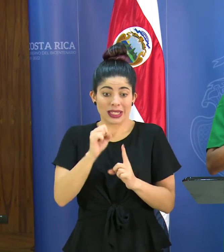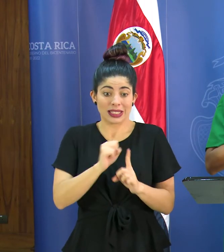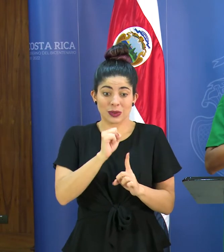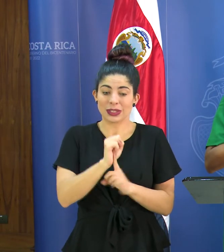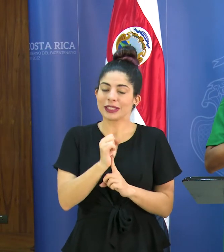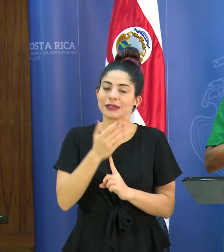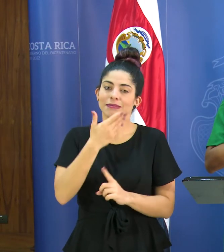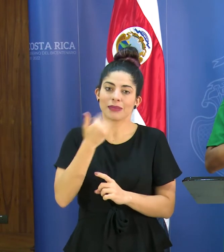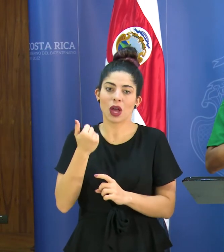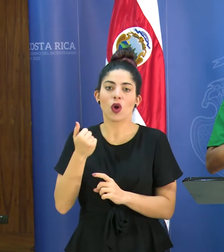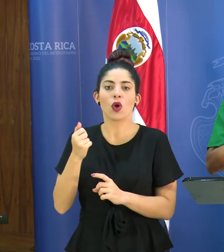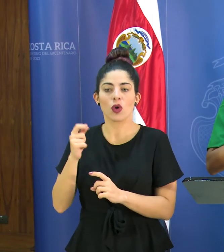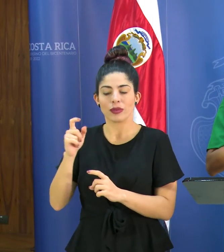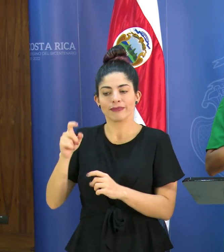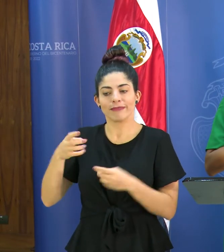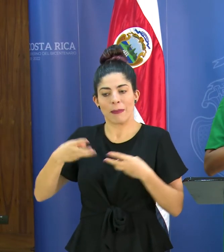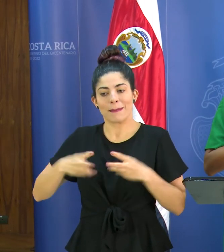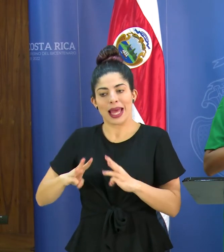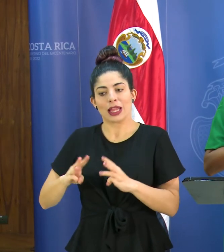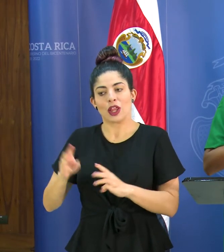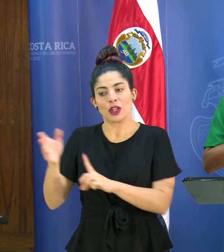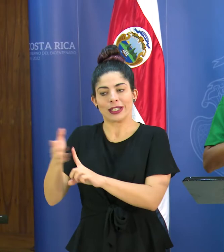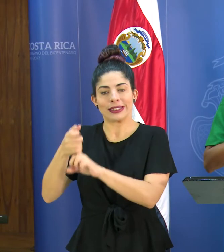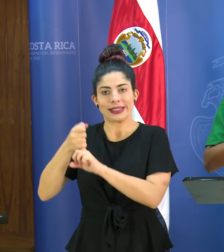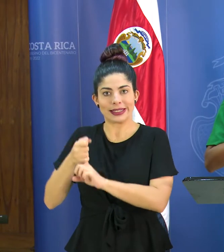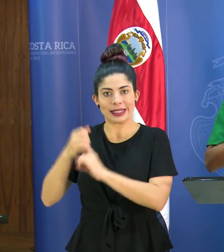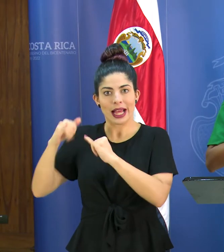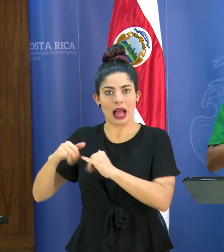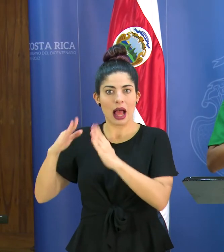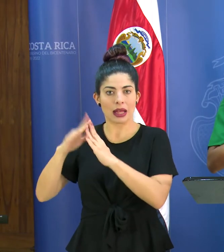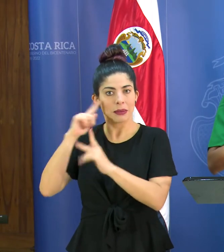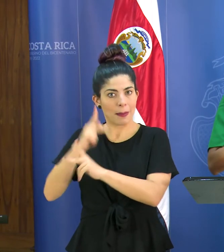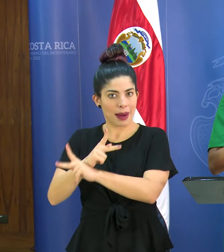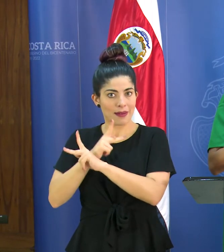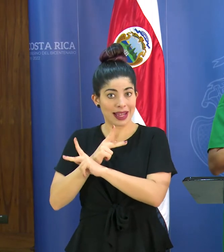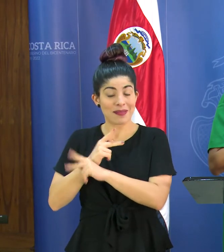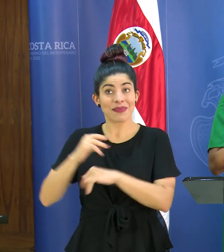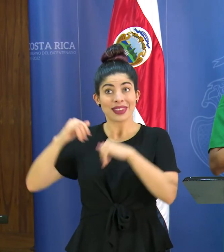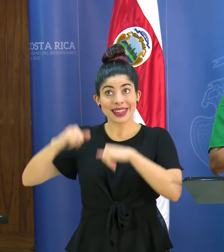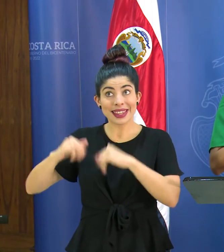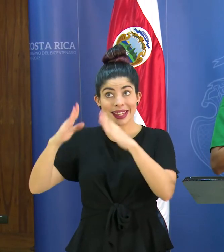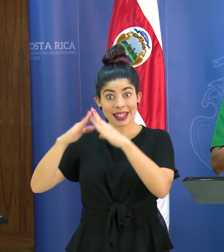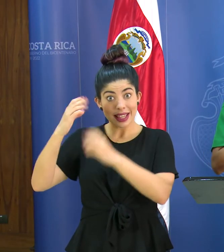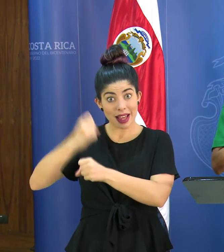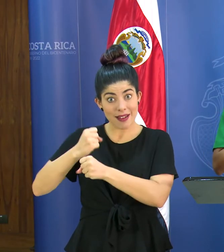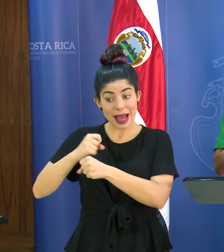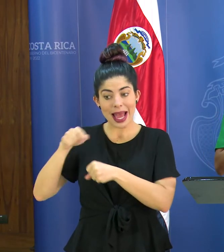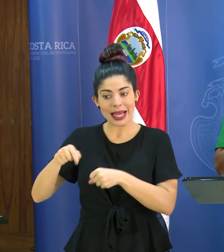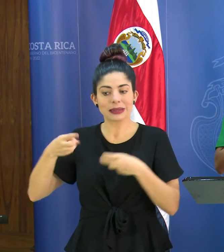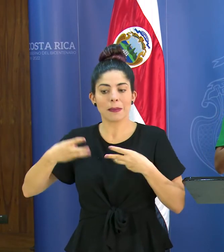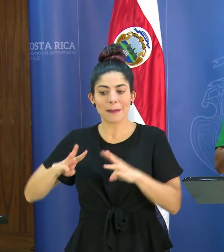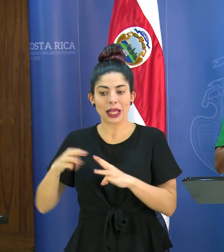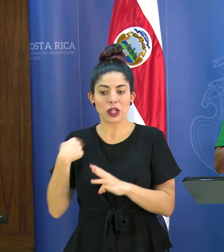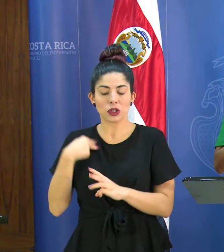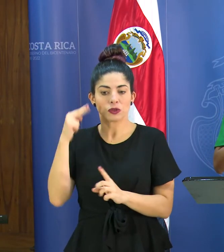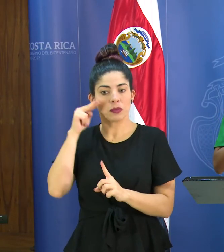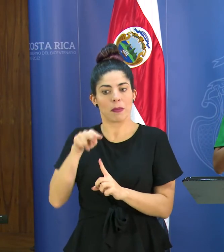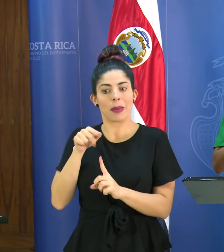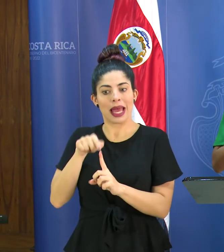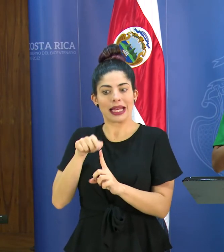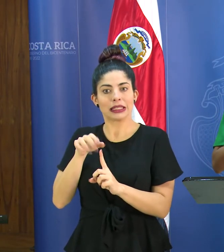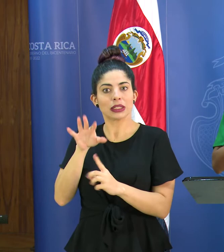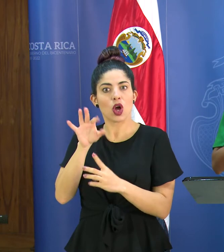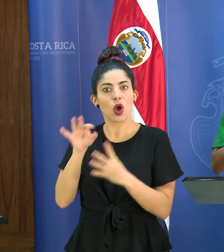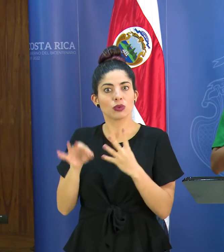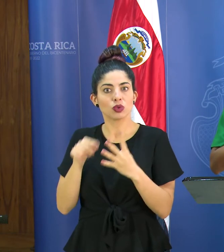implica y lo que nos amerita es tomar medidas preventivas en este sentido el teletrabajo es uno de los mecanismos que hemos identificado como que nos